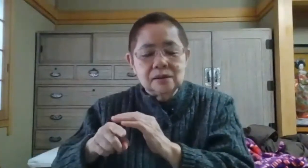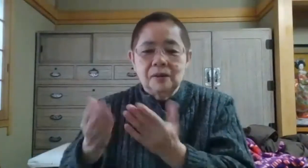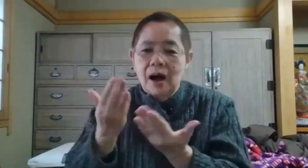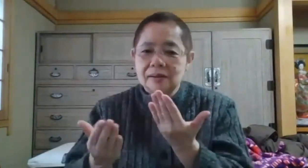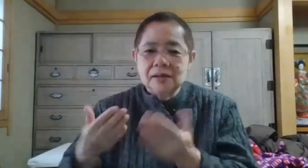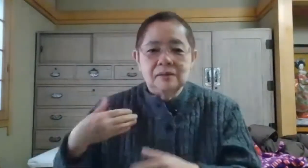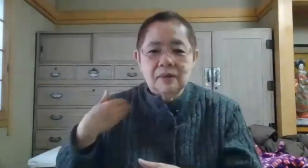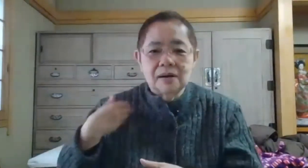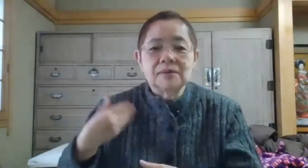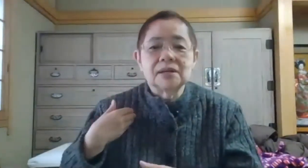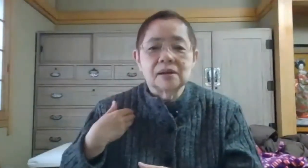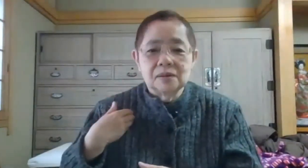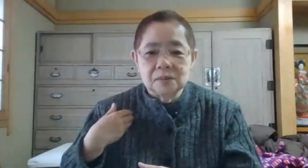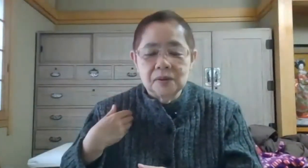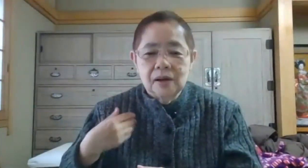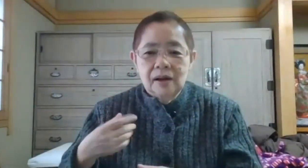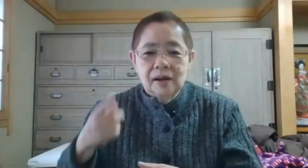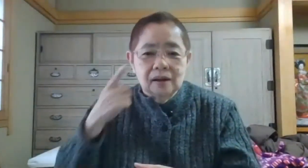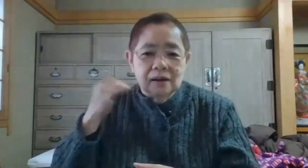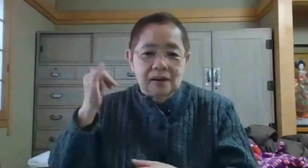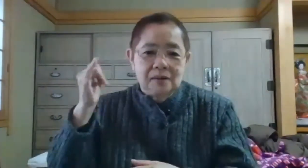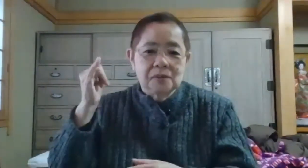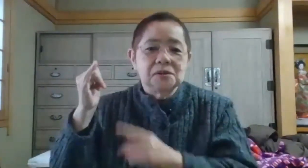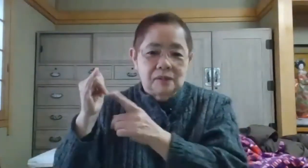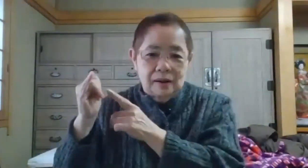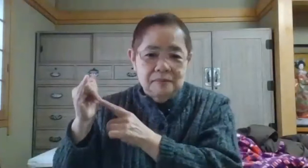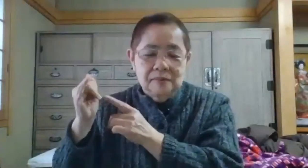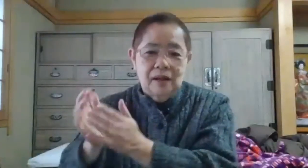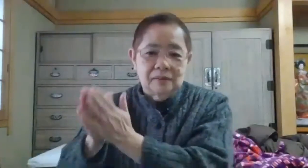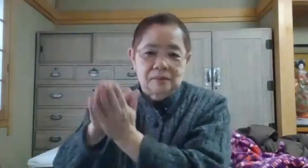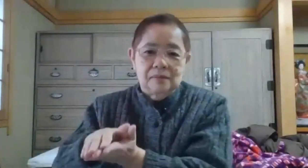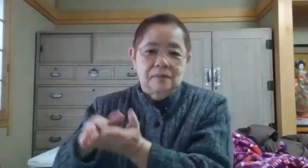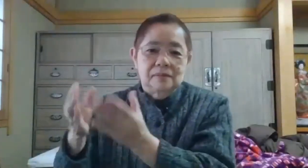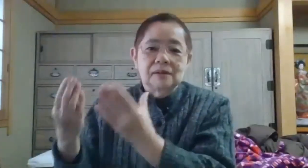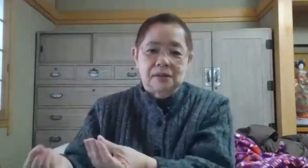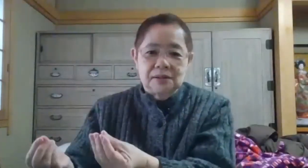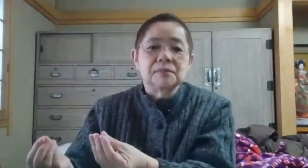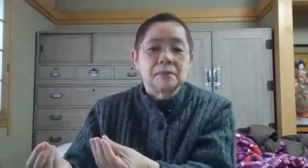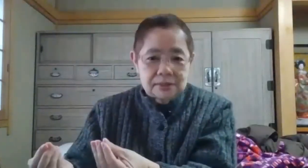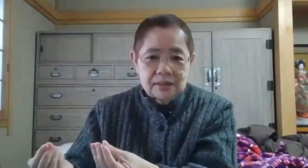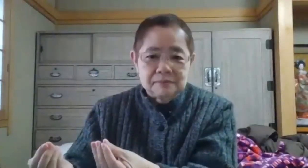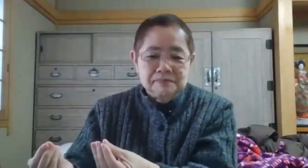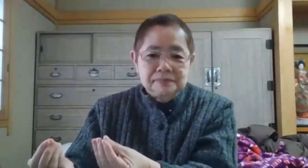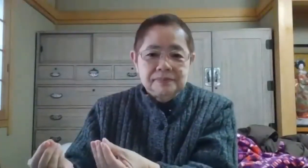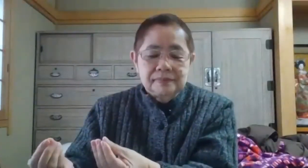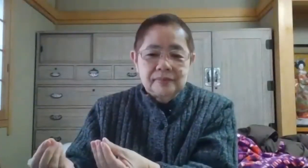のははっきりわかりませんけれどもえー両親はあの亡くなってしまいましたで